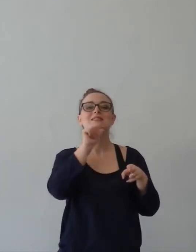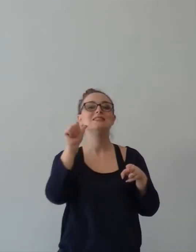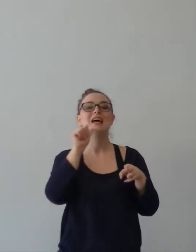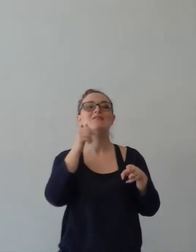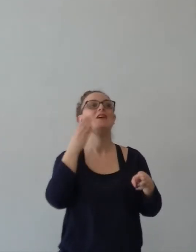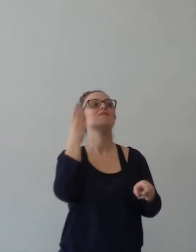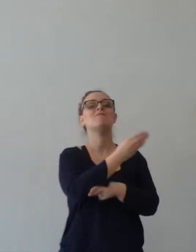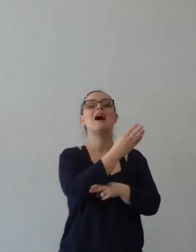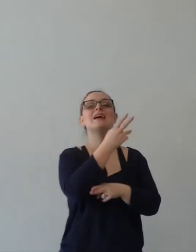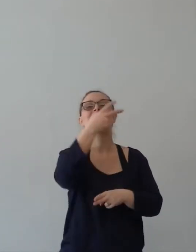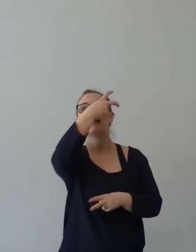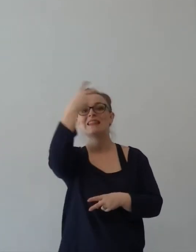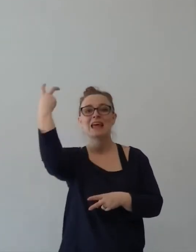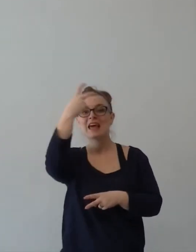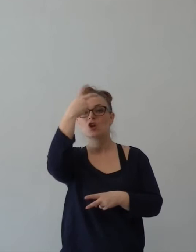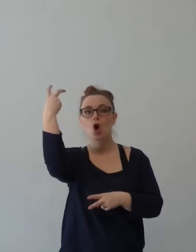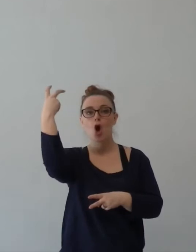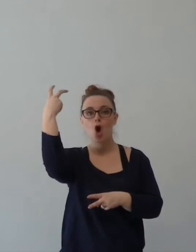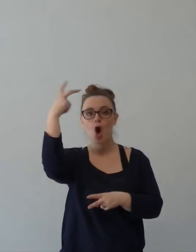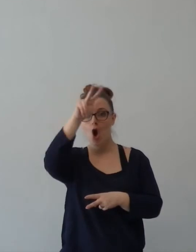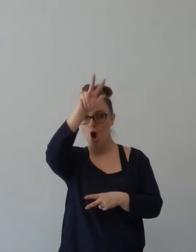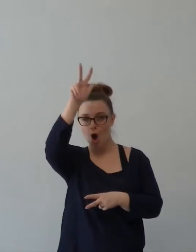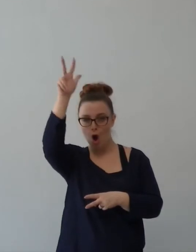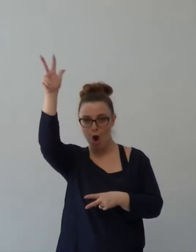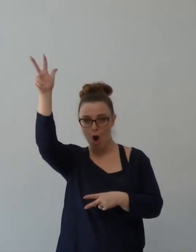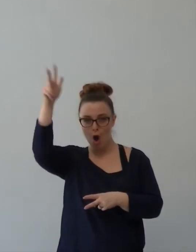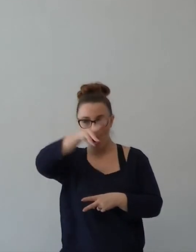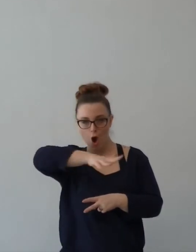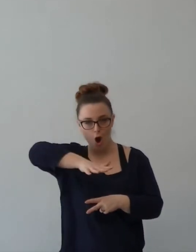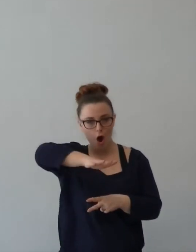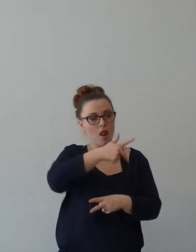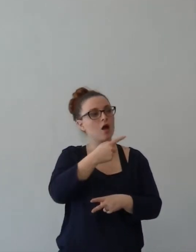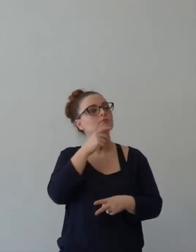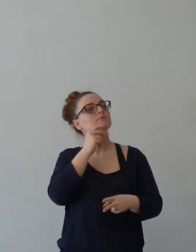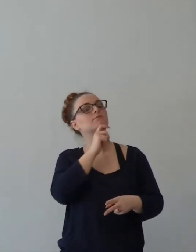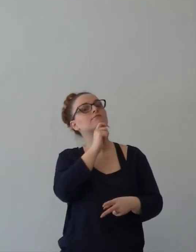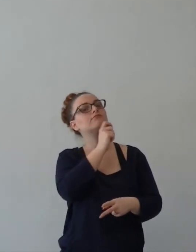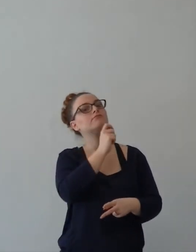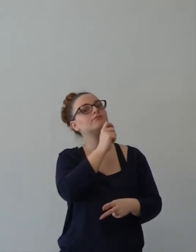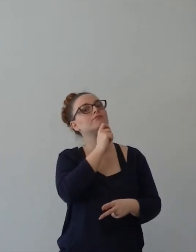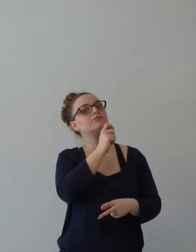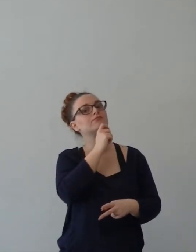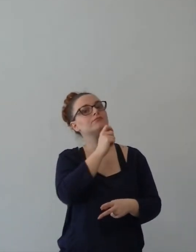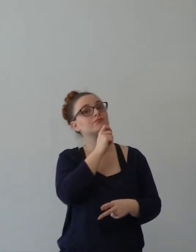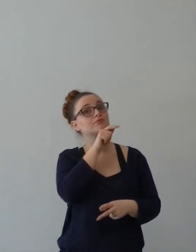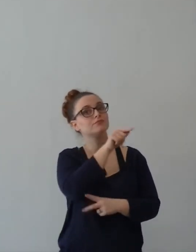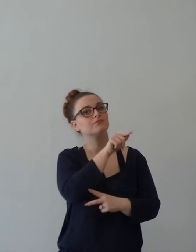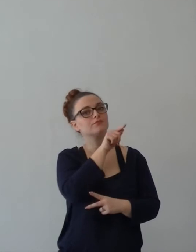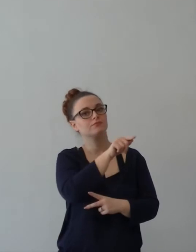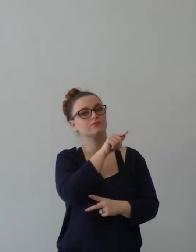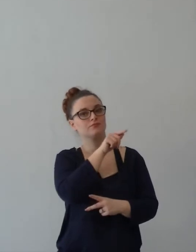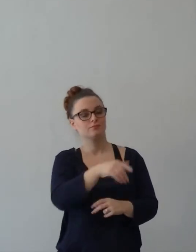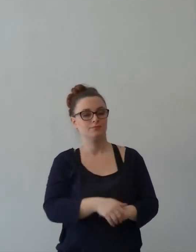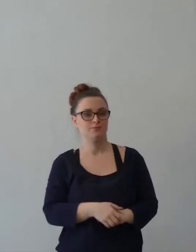è come se il Signore mi mettesse in cuore a me di andare a testimoniare a Kim Jong